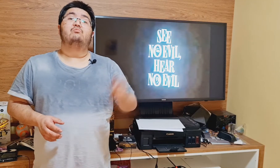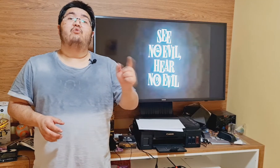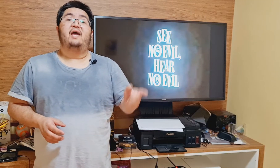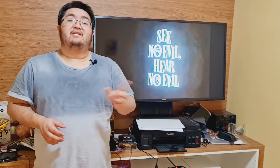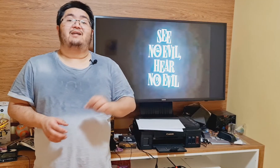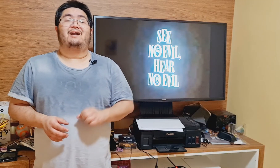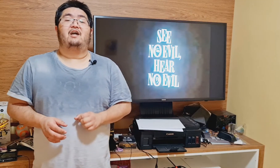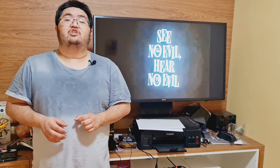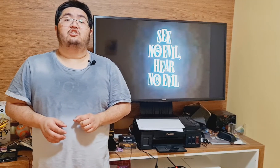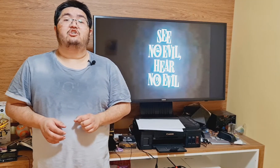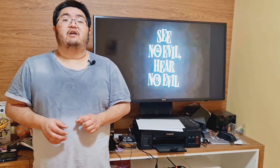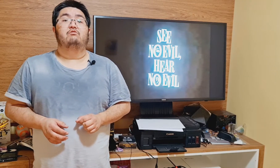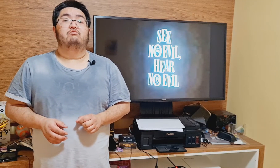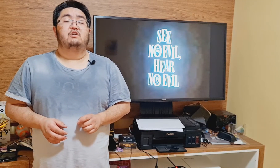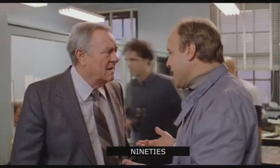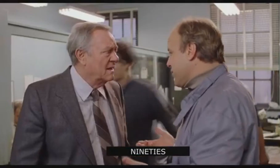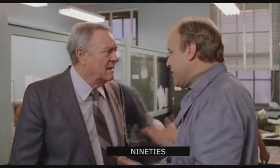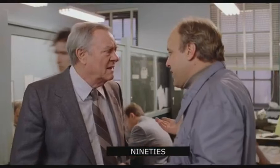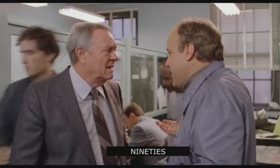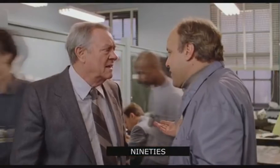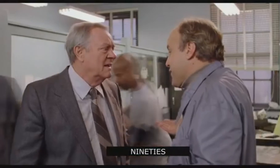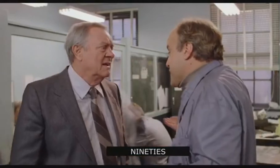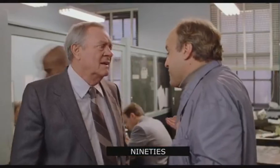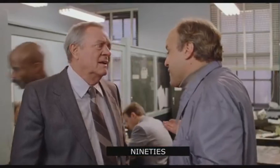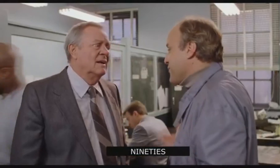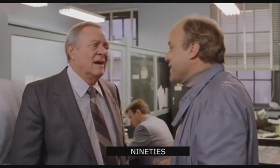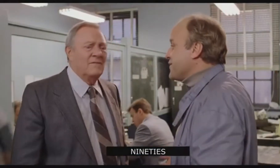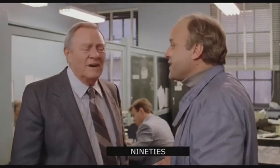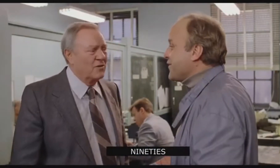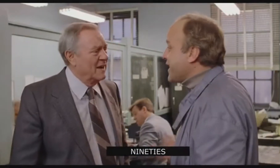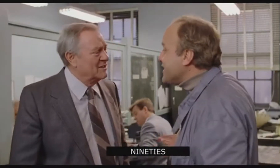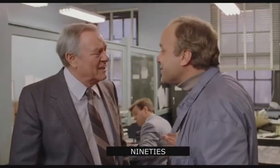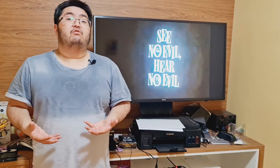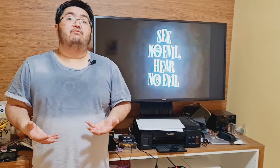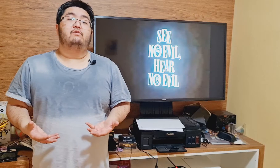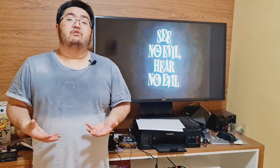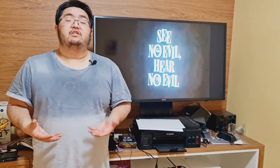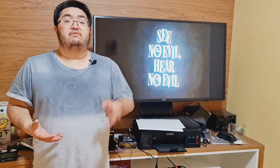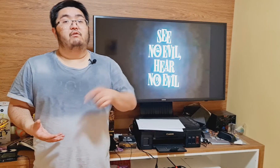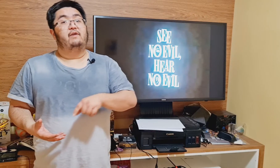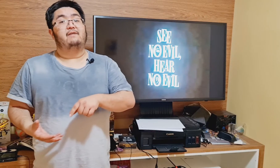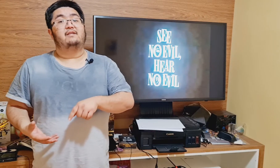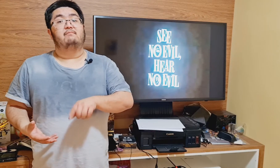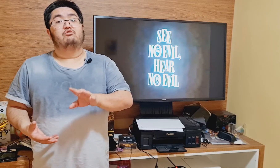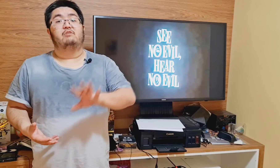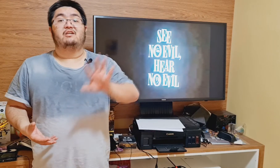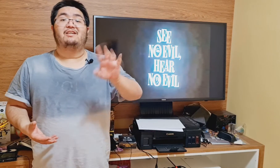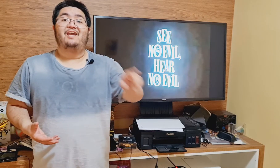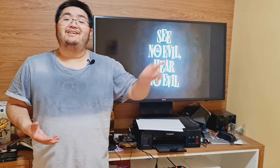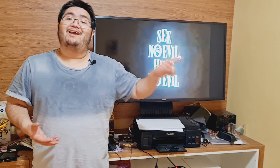moedas da caixa de charutos e, a partir daí, virá uma sucessão de confusões envolvendo a trama sobre quem era